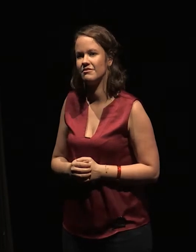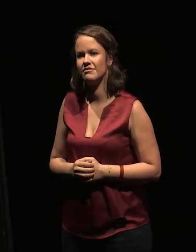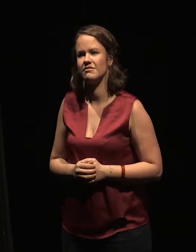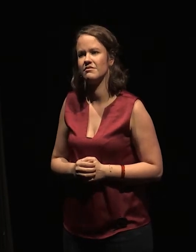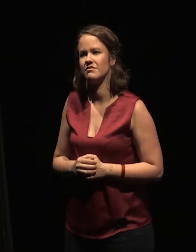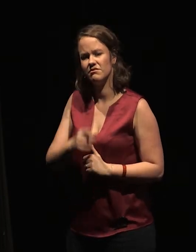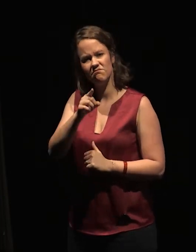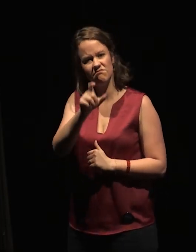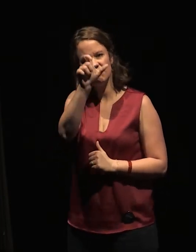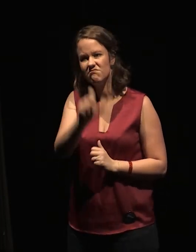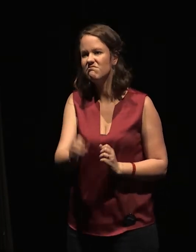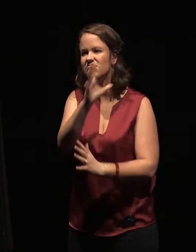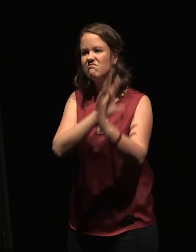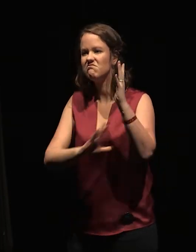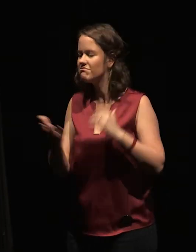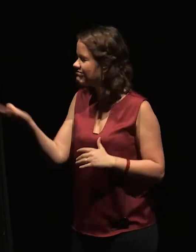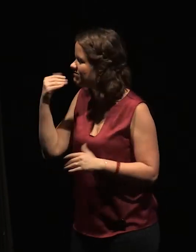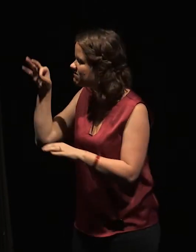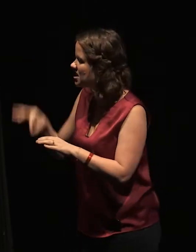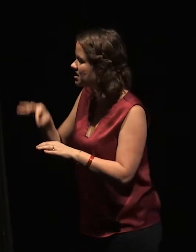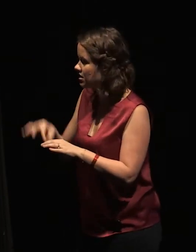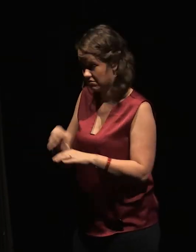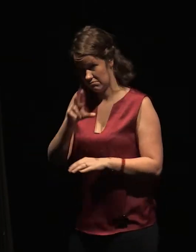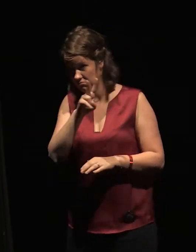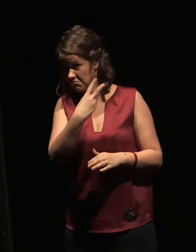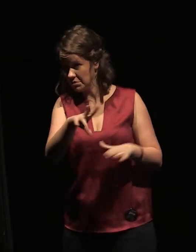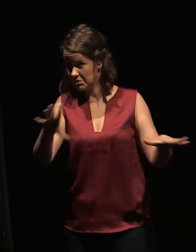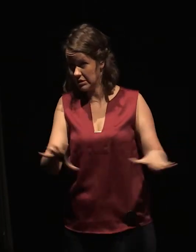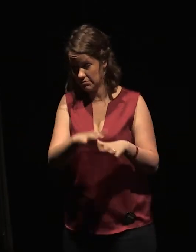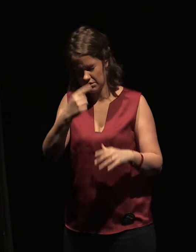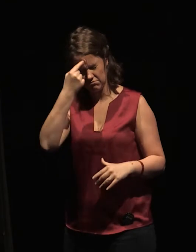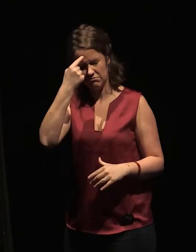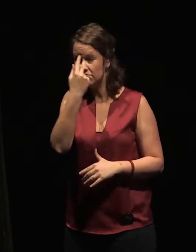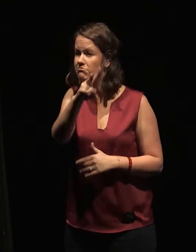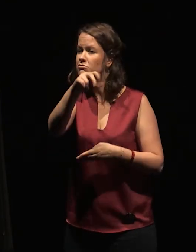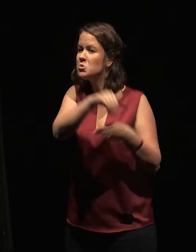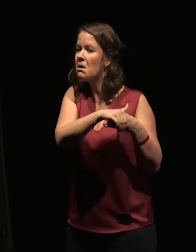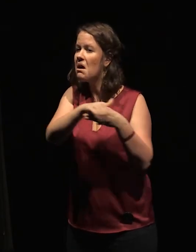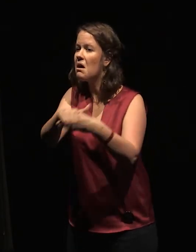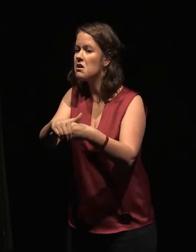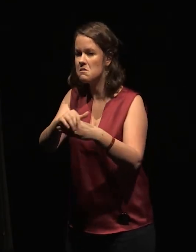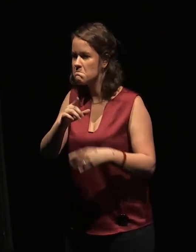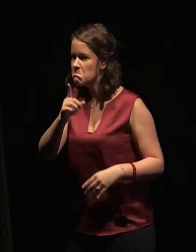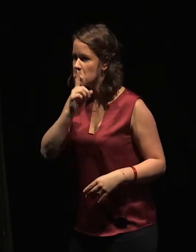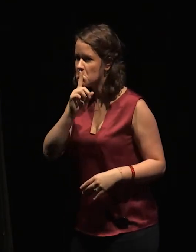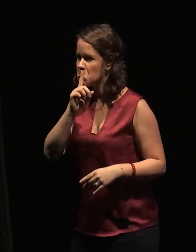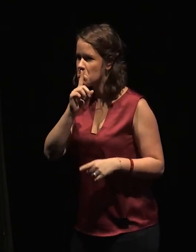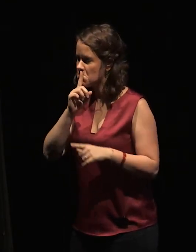demander un thé. Mais il ne nous dit rien de ses occupations au soir, ni d'une jument abandonnée par les